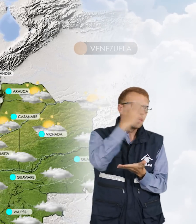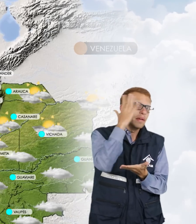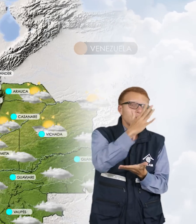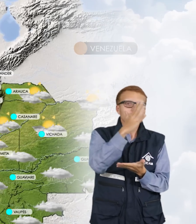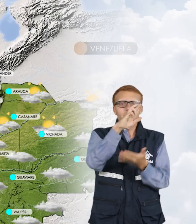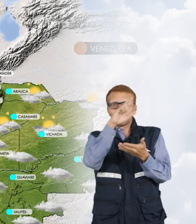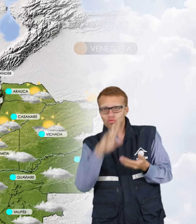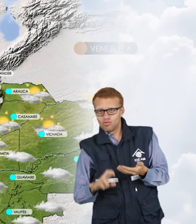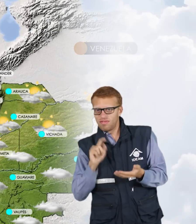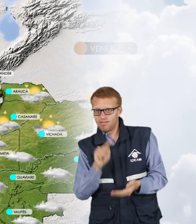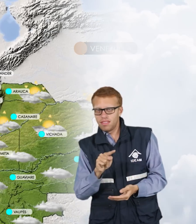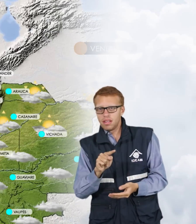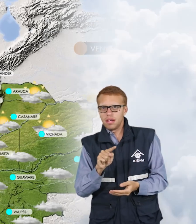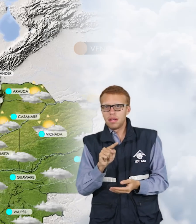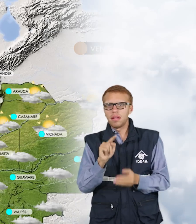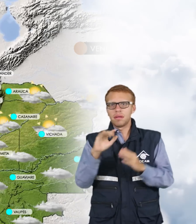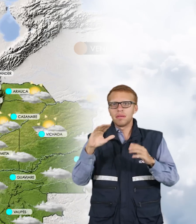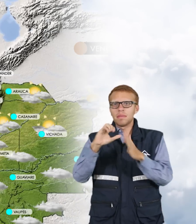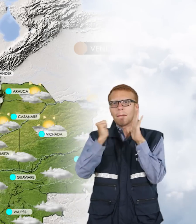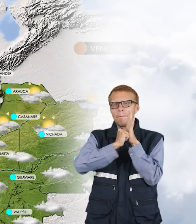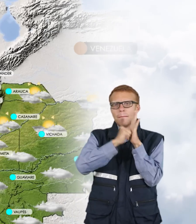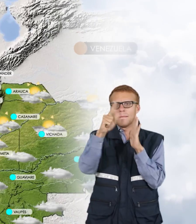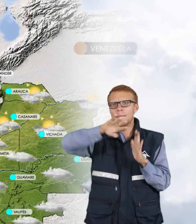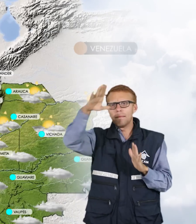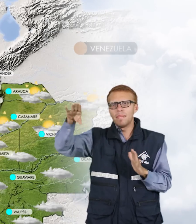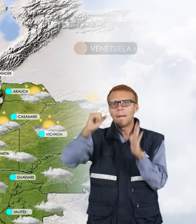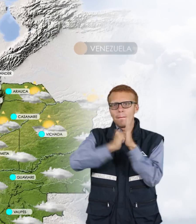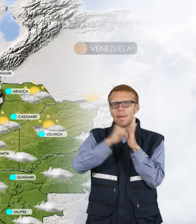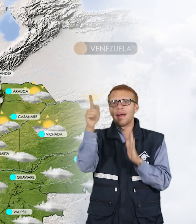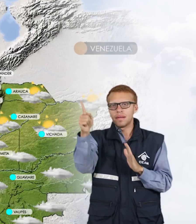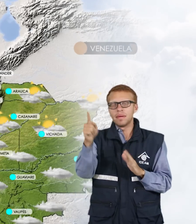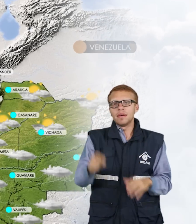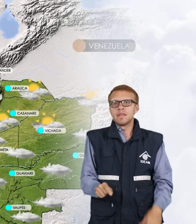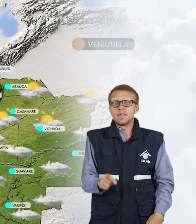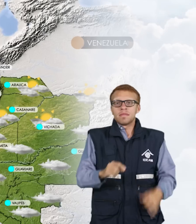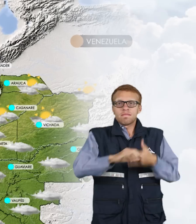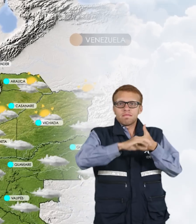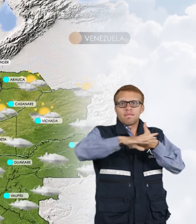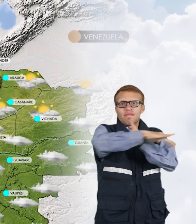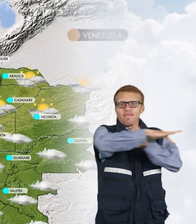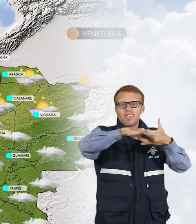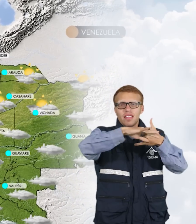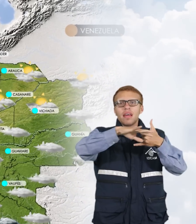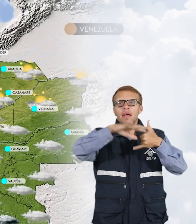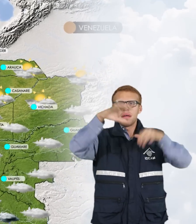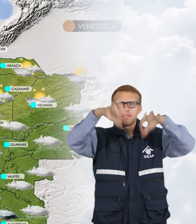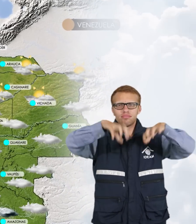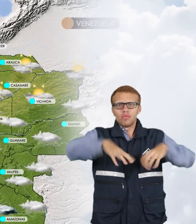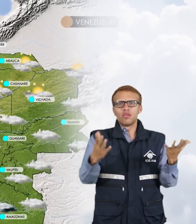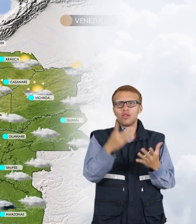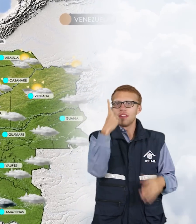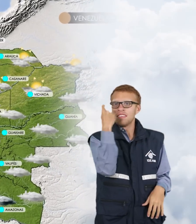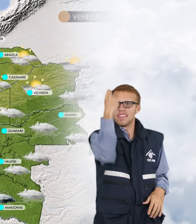especialmente en el macizo colombiano. La orinoquía presentará algunas lluvias en sectores del sur de Bichada y de Meta,